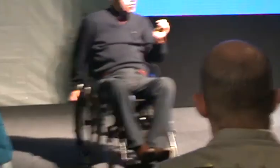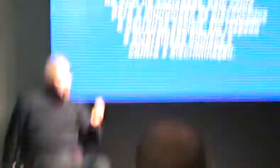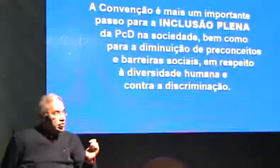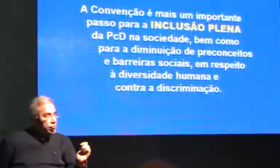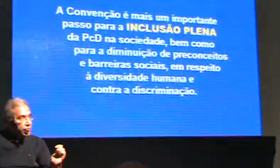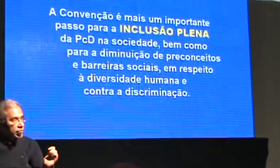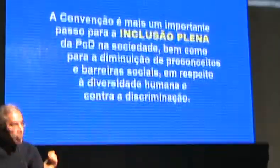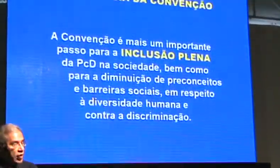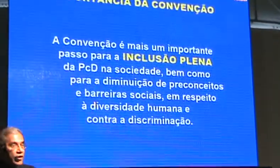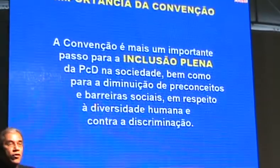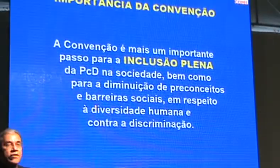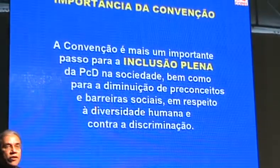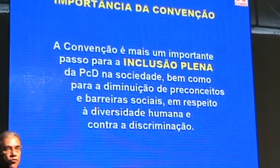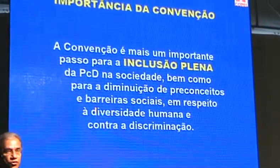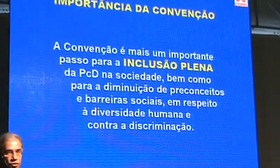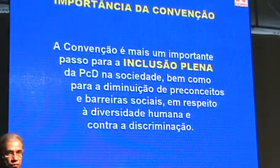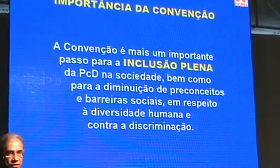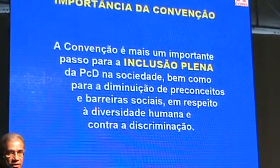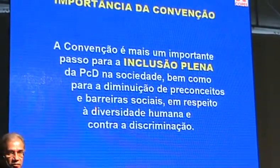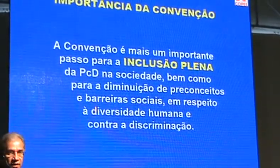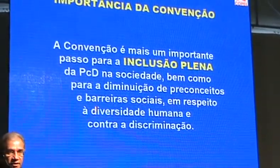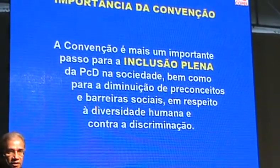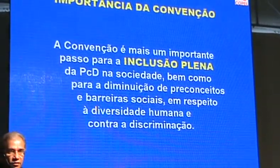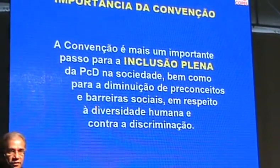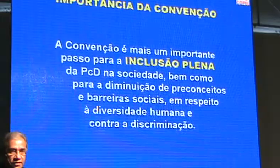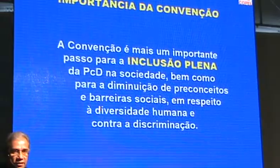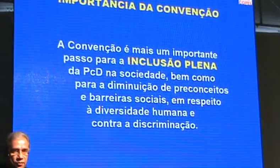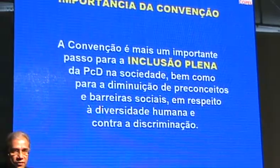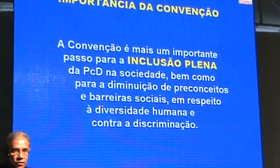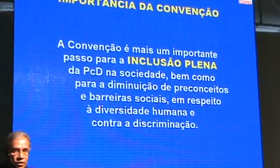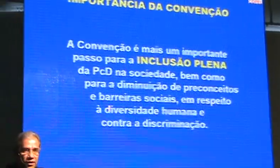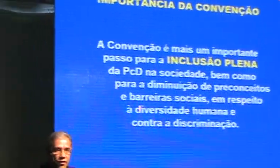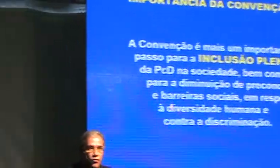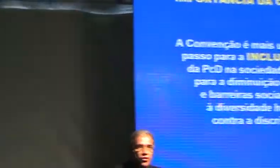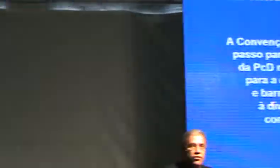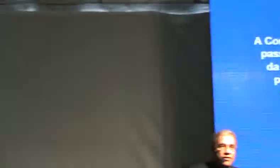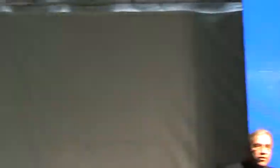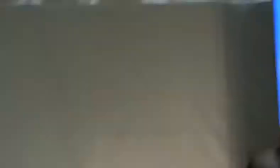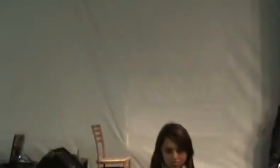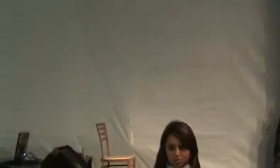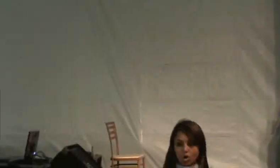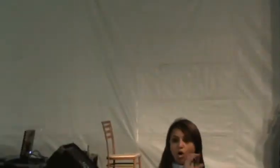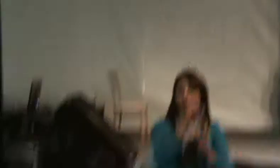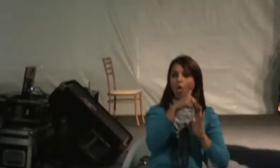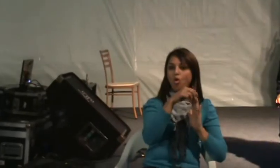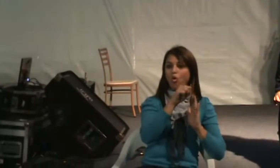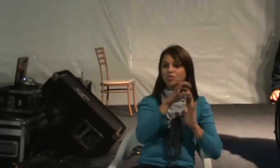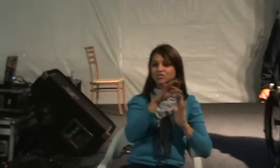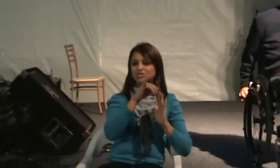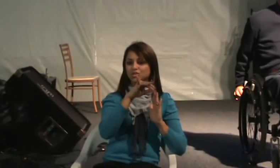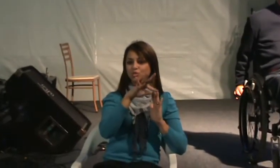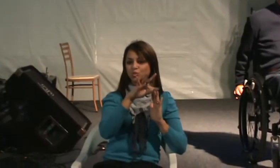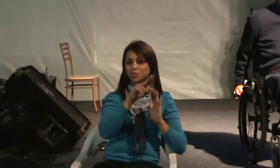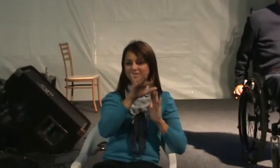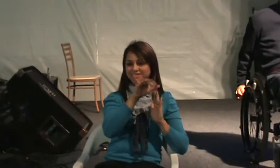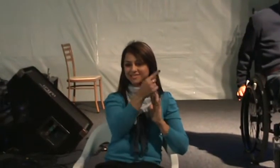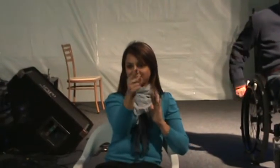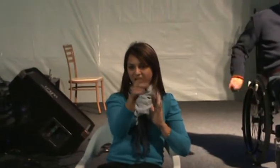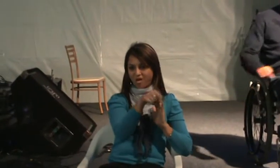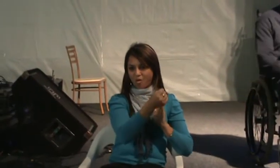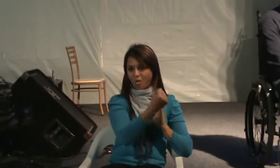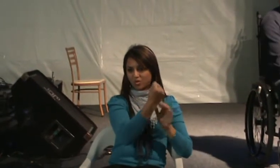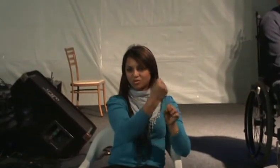Convenção, a nossa Constituição, essa que nós temos agora, a Constituição de 88, a Constituição